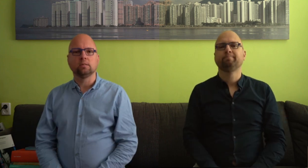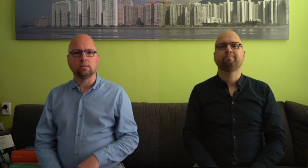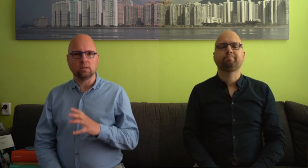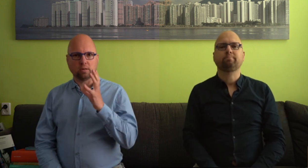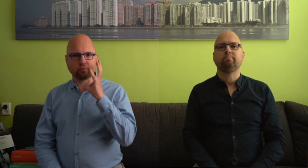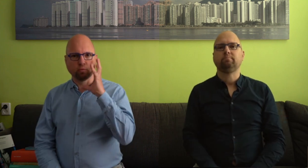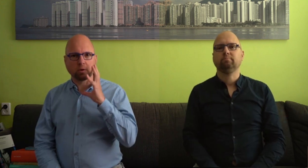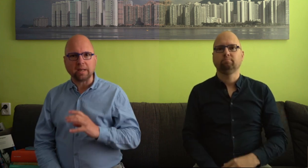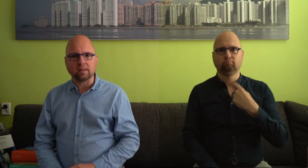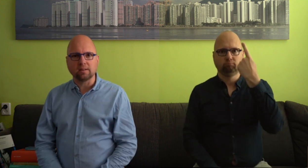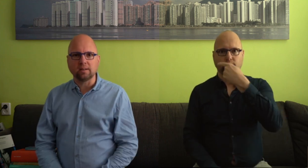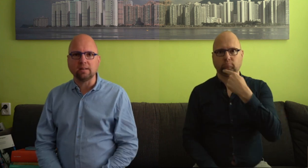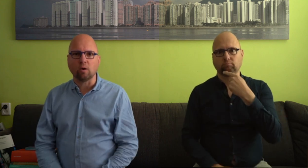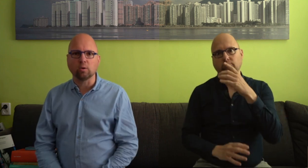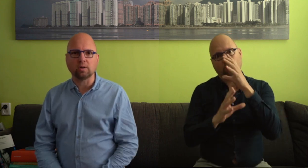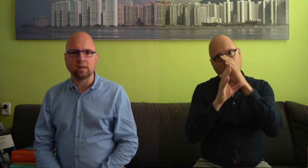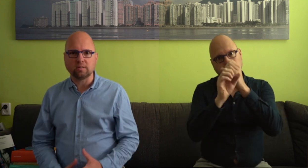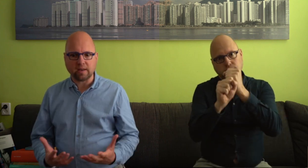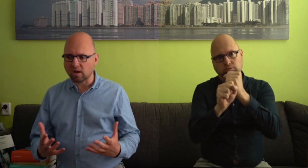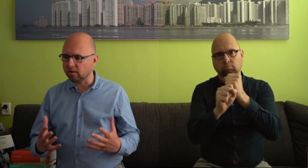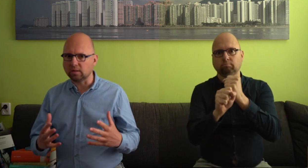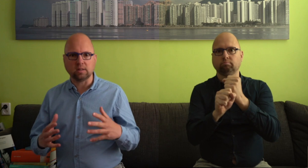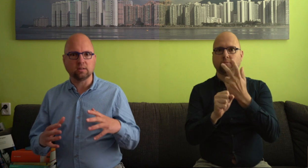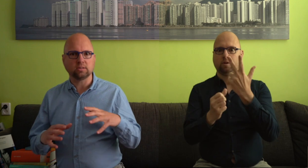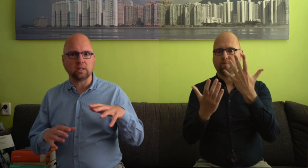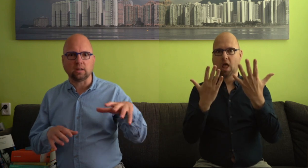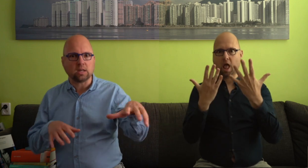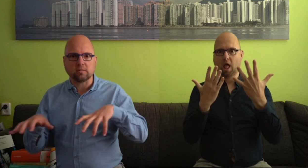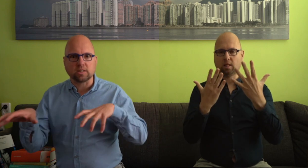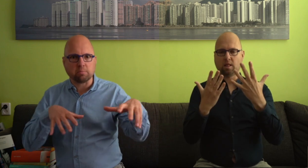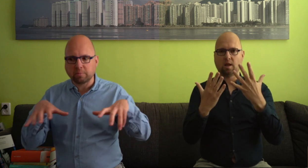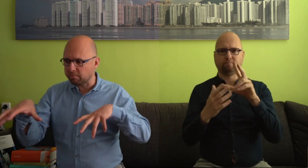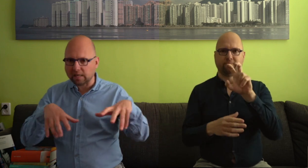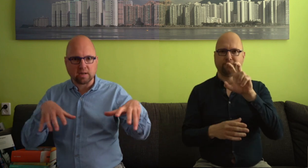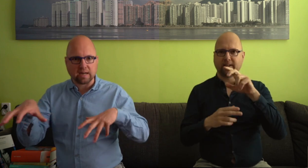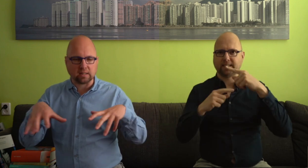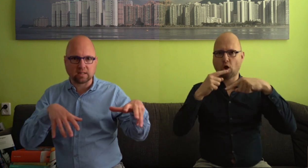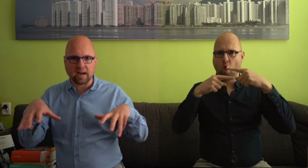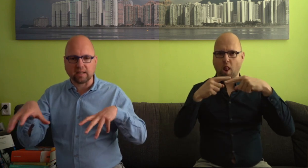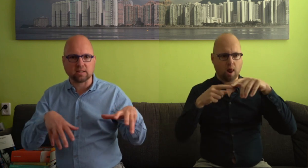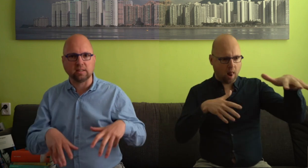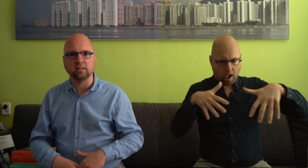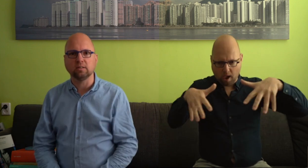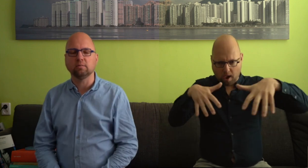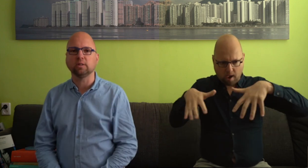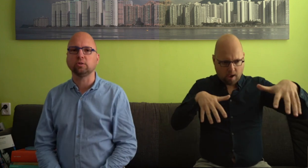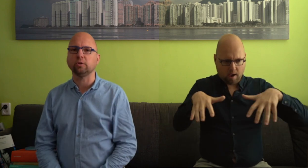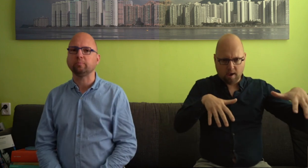Een verwoede blik in de ogen en twee handen die snel alle twee c-papier bij elkaar aan het graaien zijn wat ze kunnen.